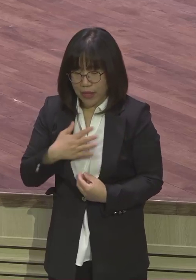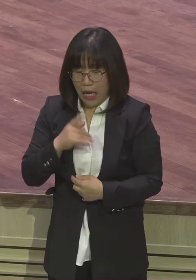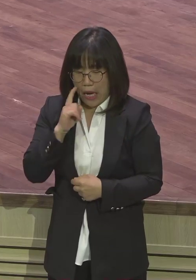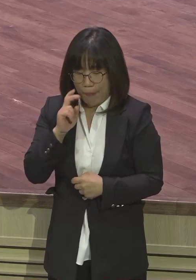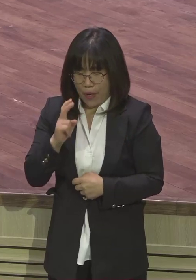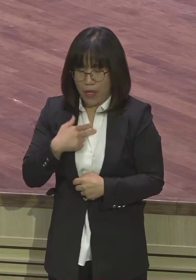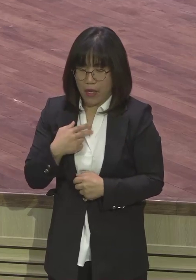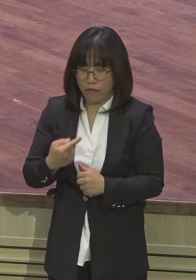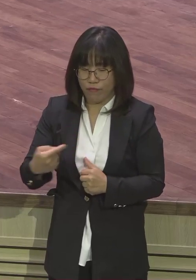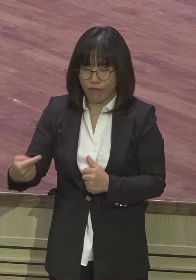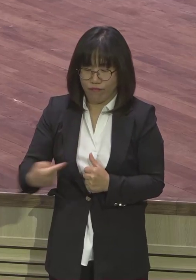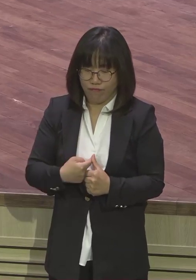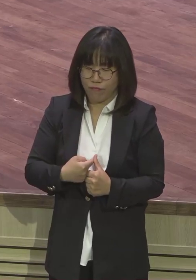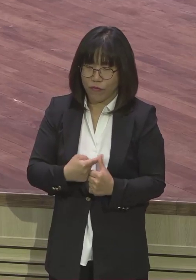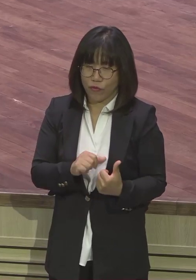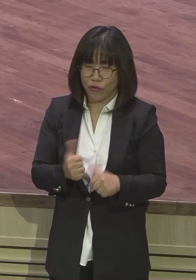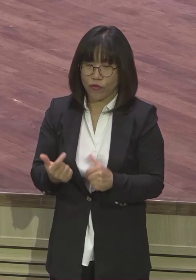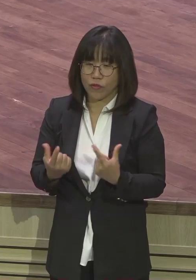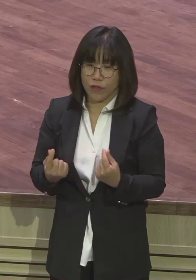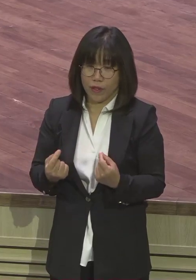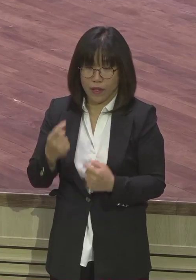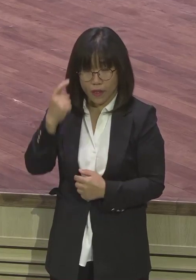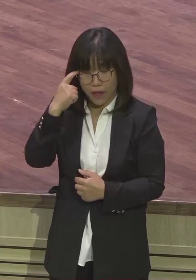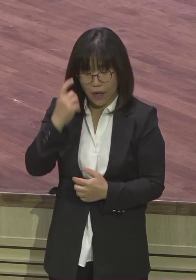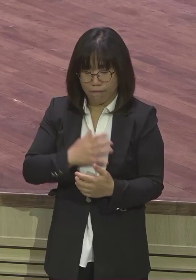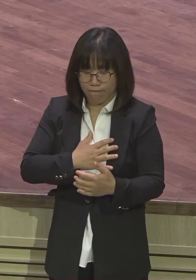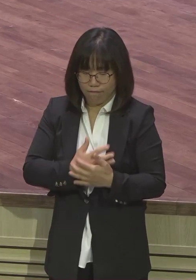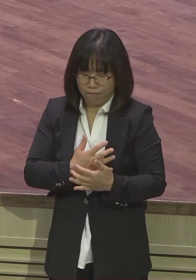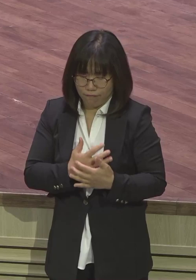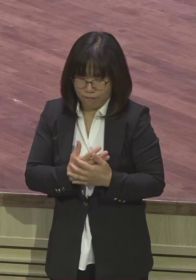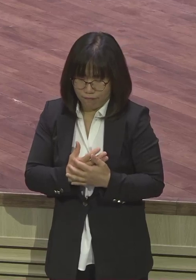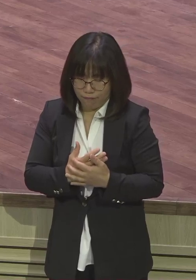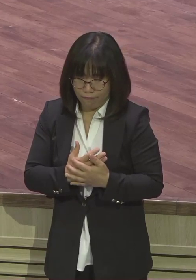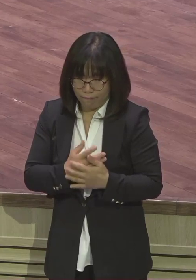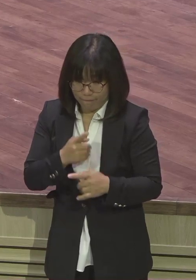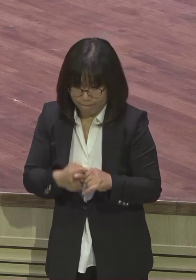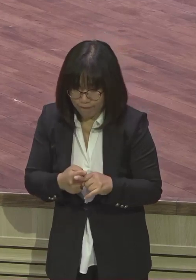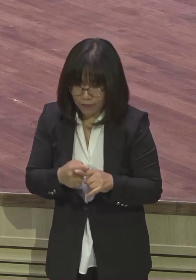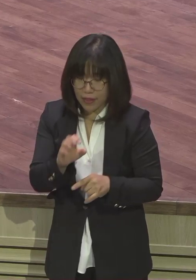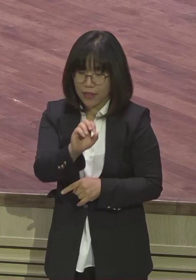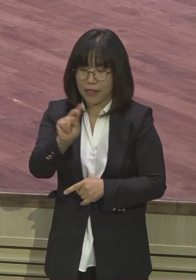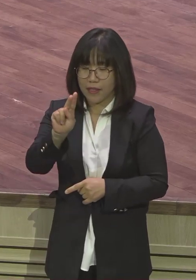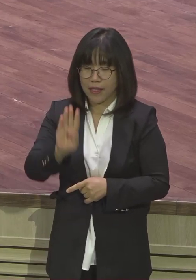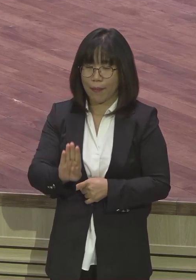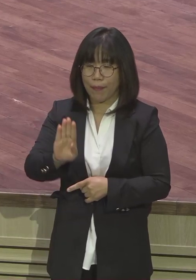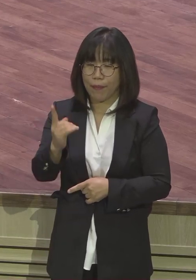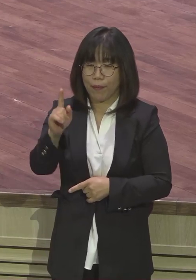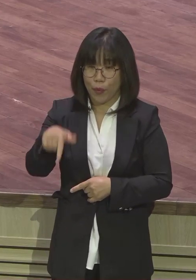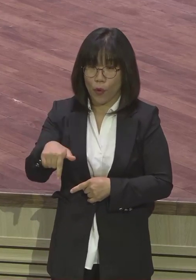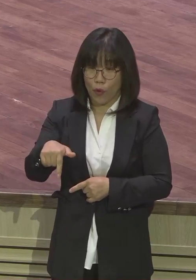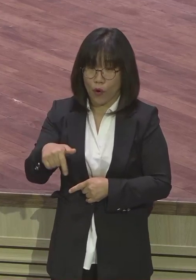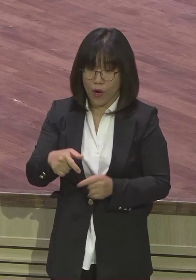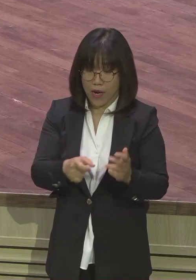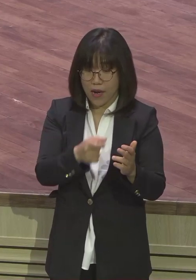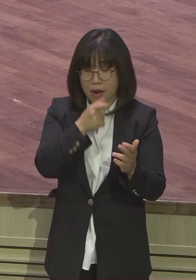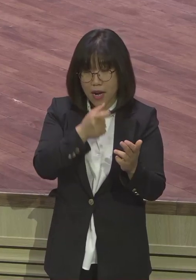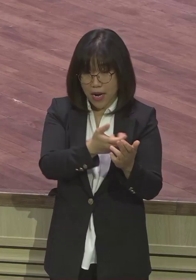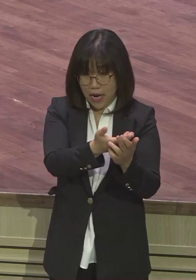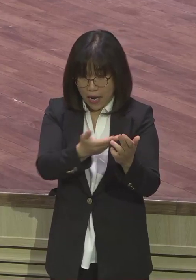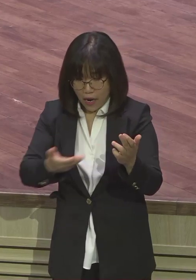자 그런데 야뽕 나루트에서 하나님과 깊은 이 교제가 회복된 이후에 그